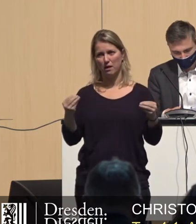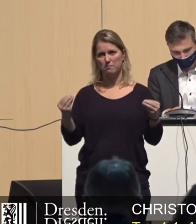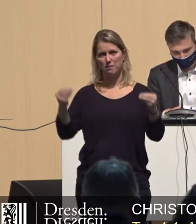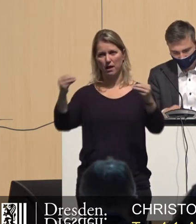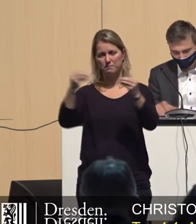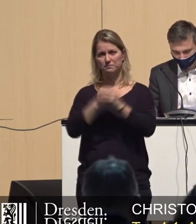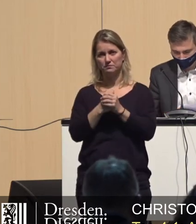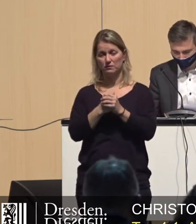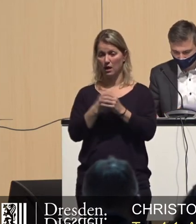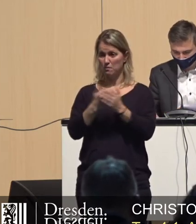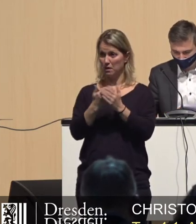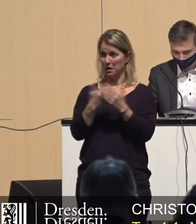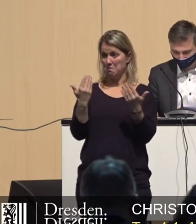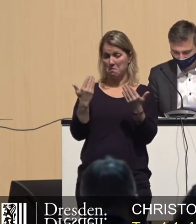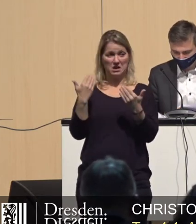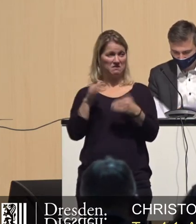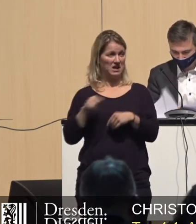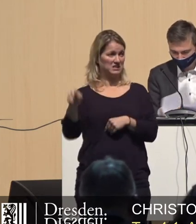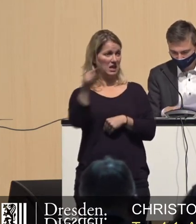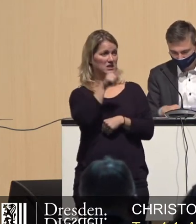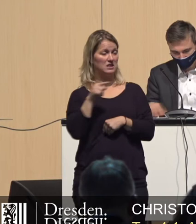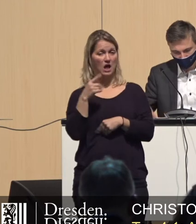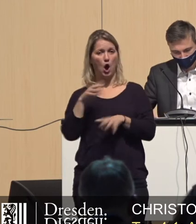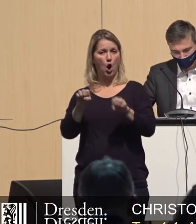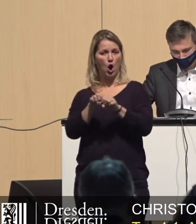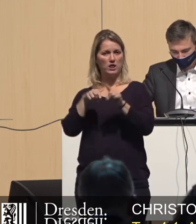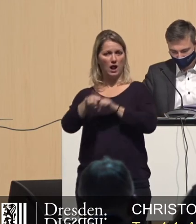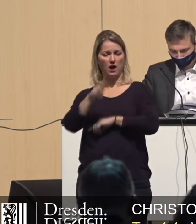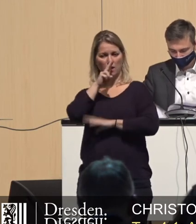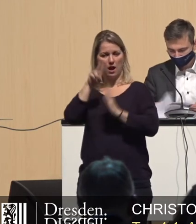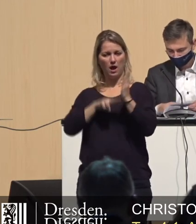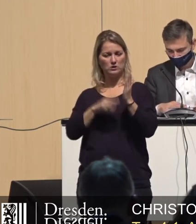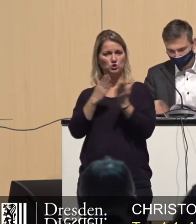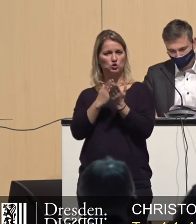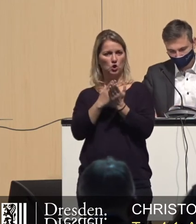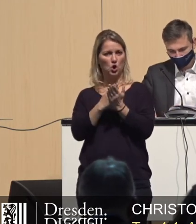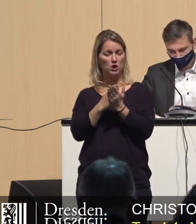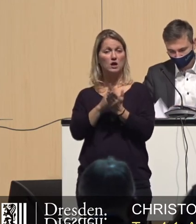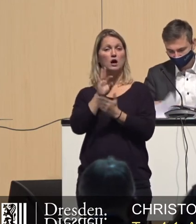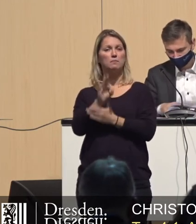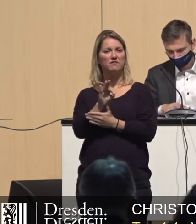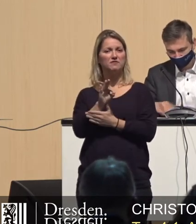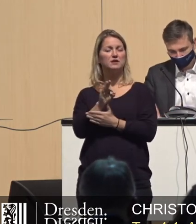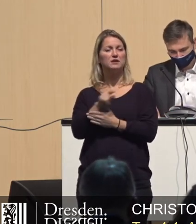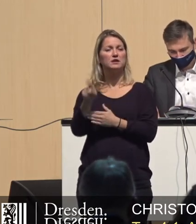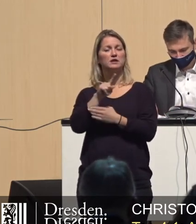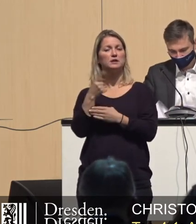aktuell, vielleicht hat der eine oder andere von Ihnen das online gelesen, was heute aktuell durch die